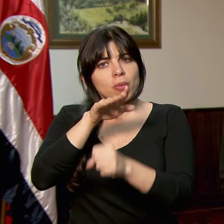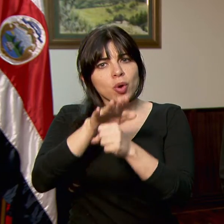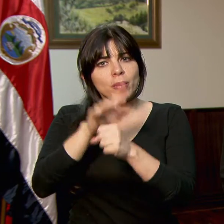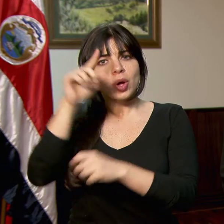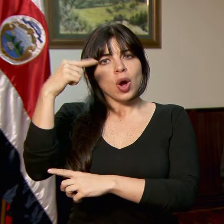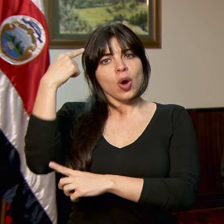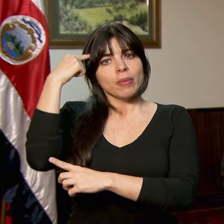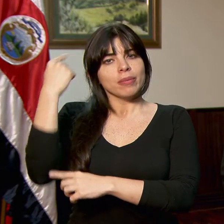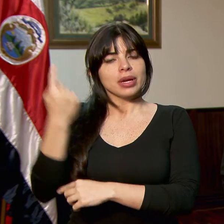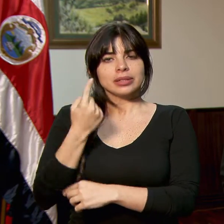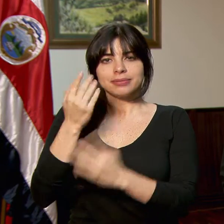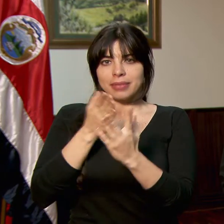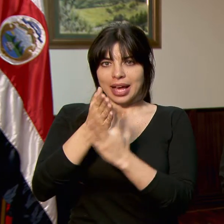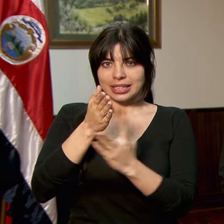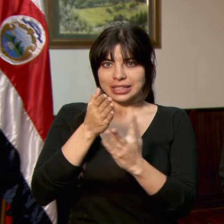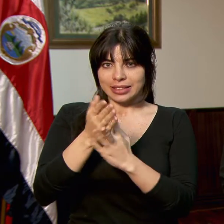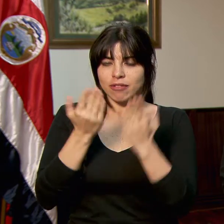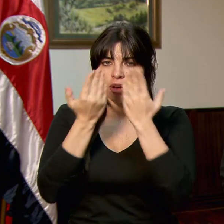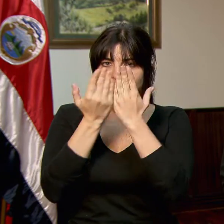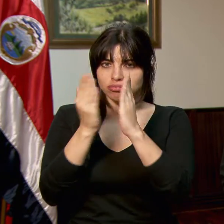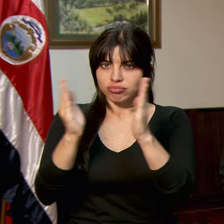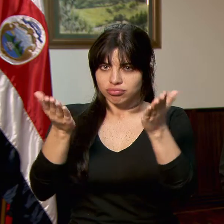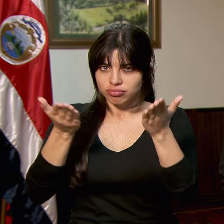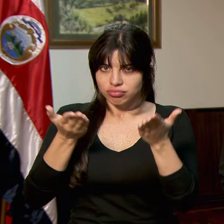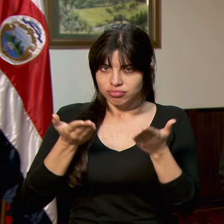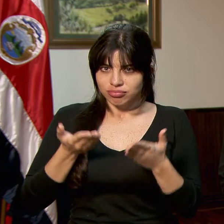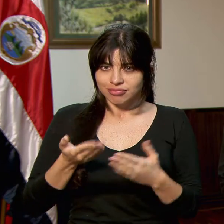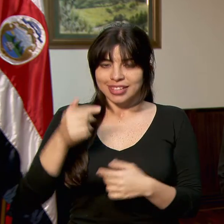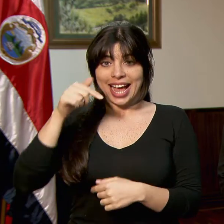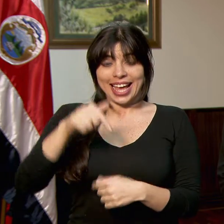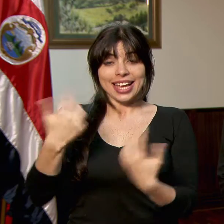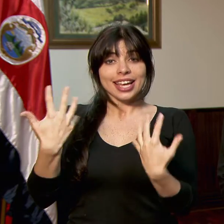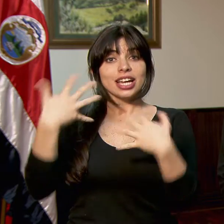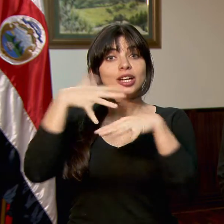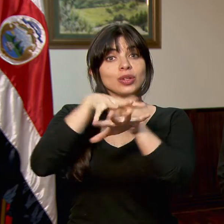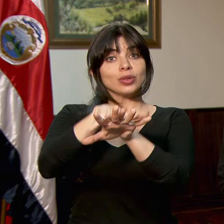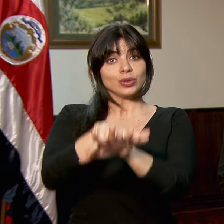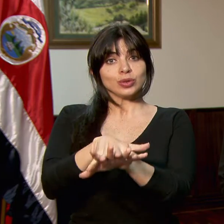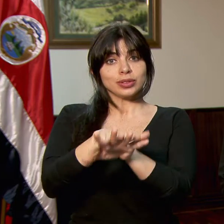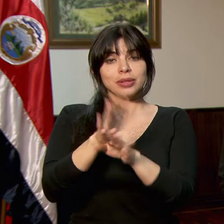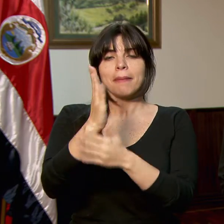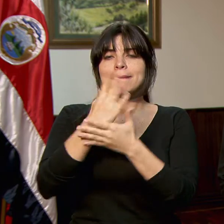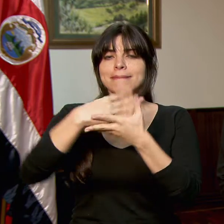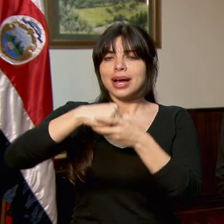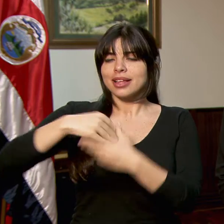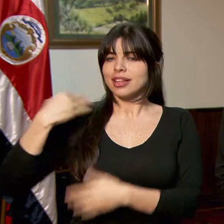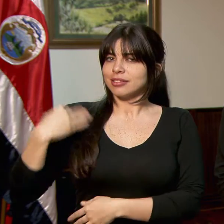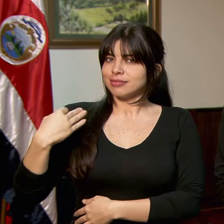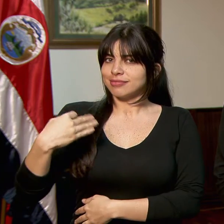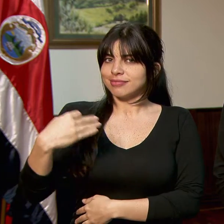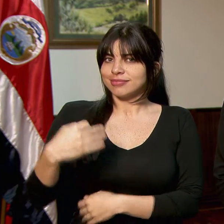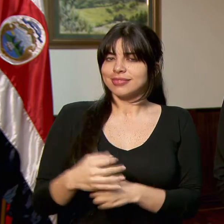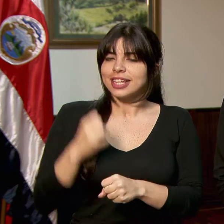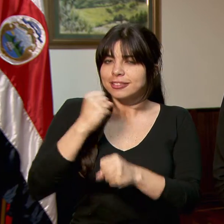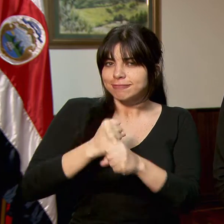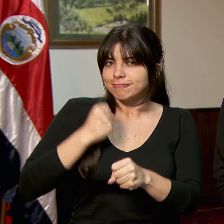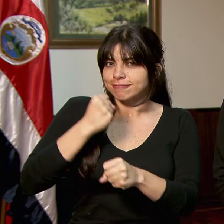accesible, de puertas abiertas, en donde la inclusión es parte de todos los días del trabajo cotidiano